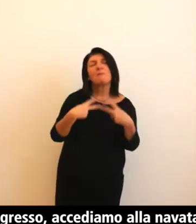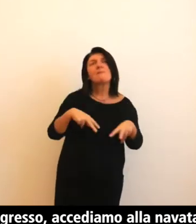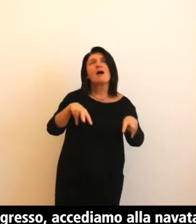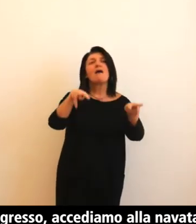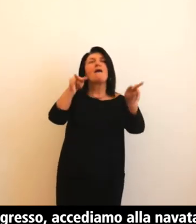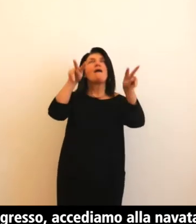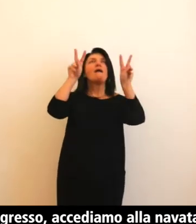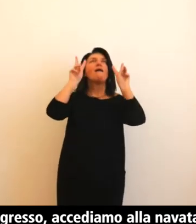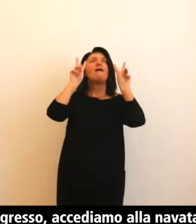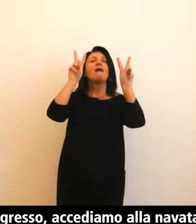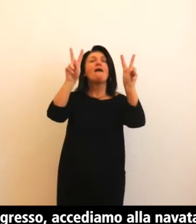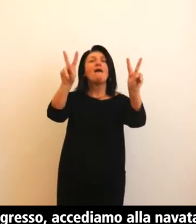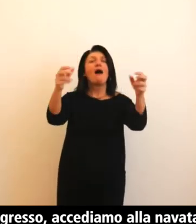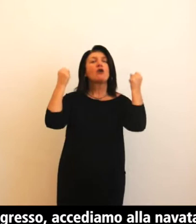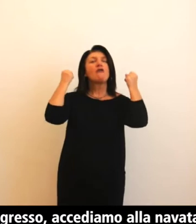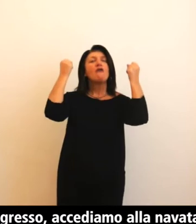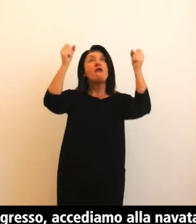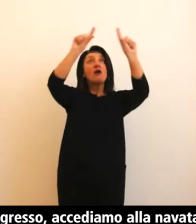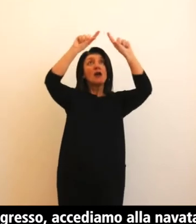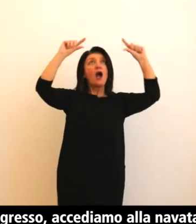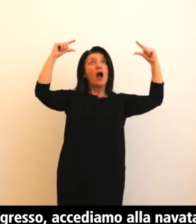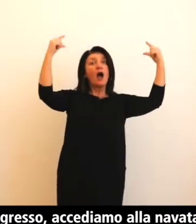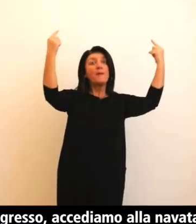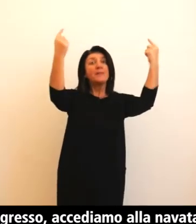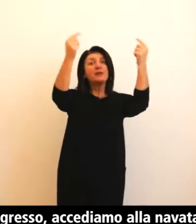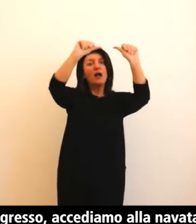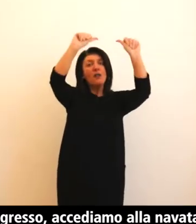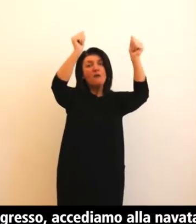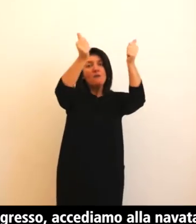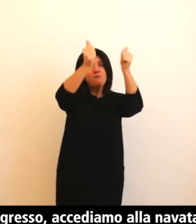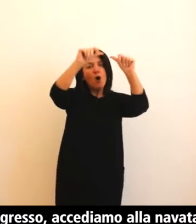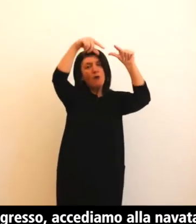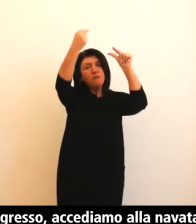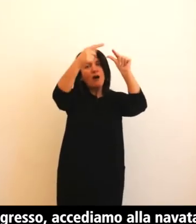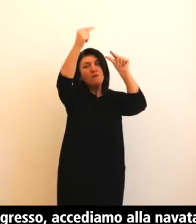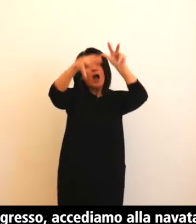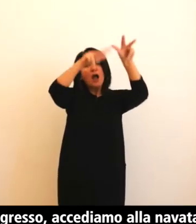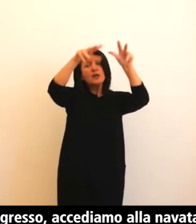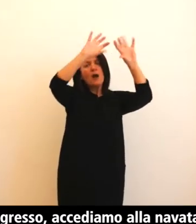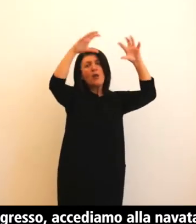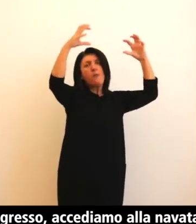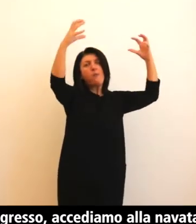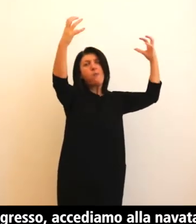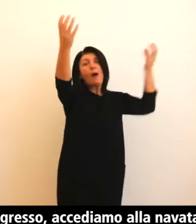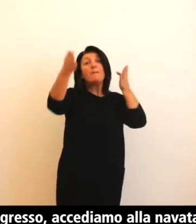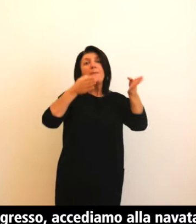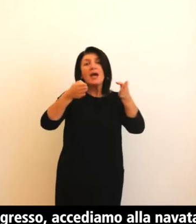capitelli a motivi vegetali e zoomorfi risalenti al XII secolo opera di scalpellini